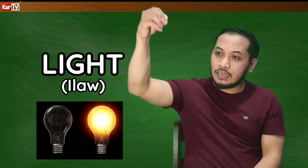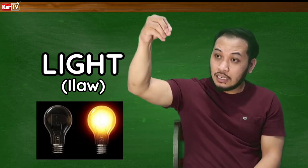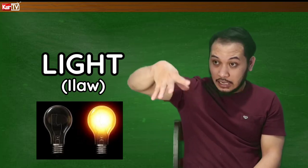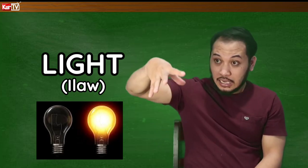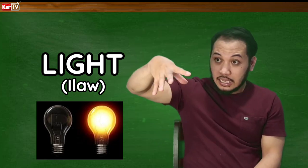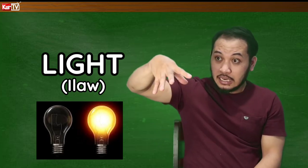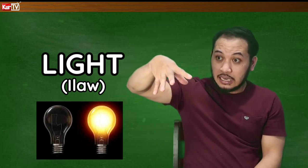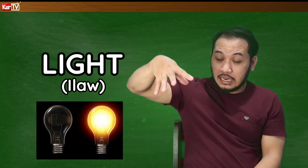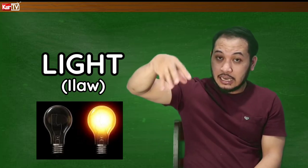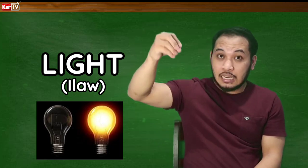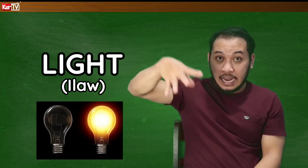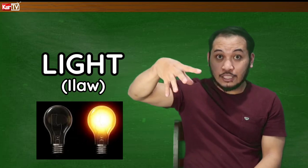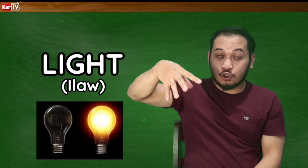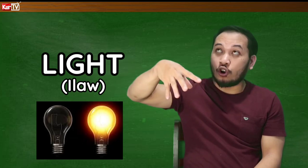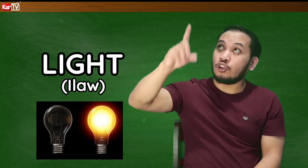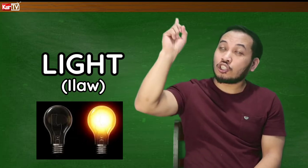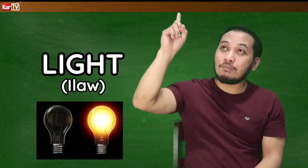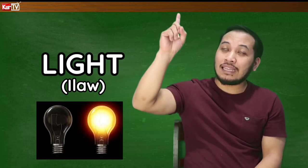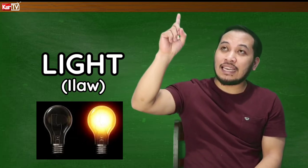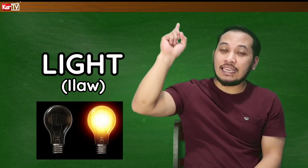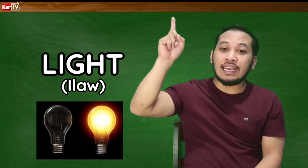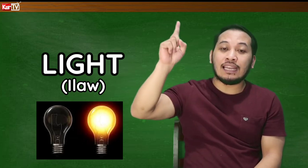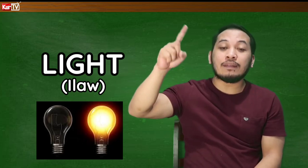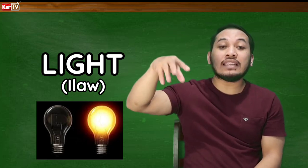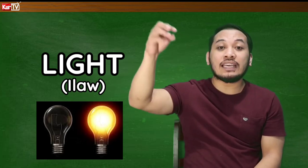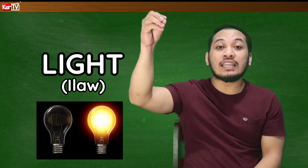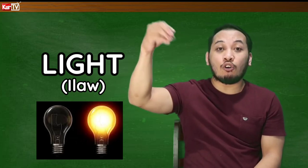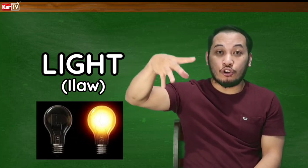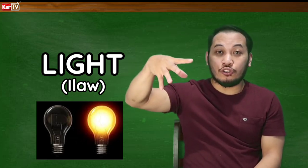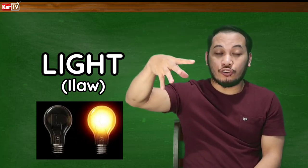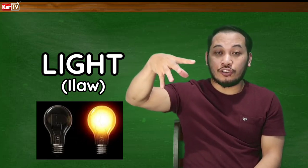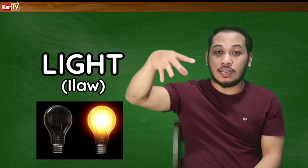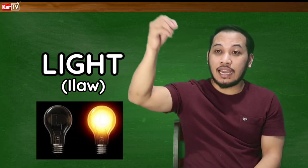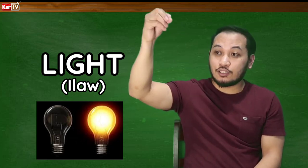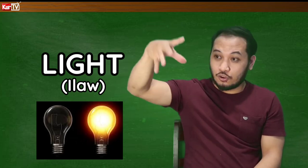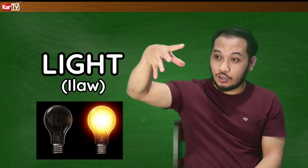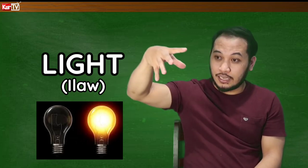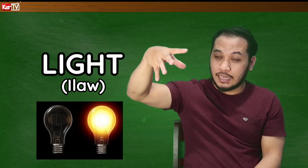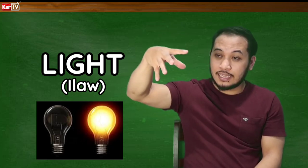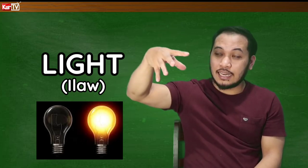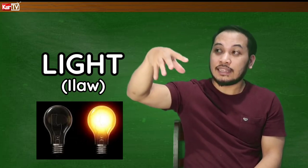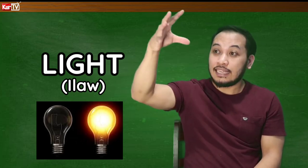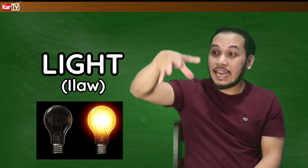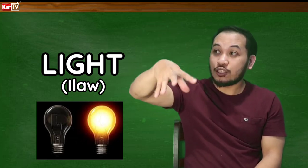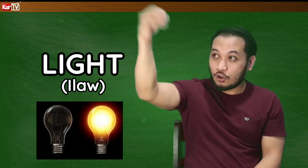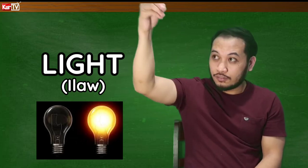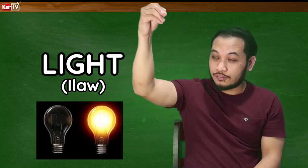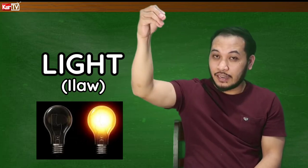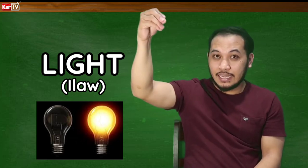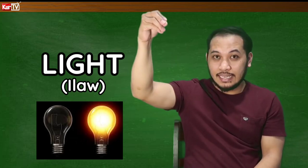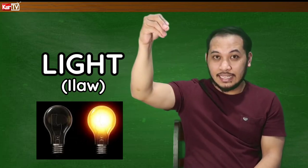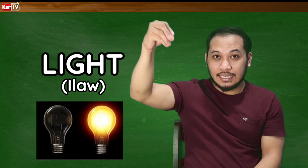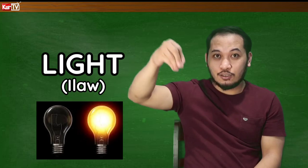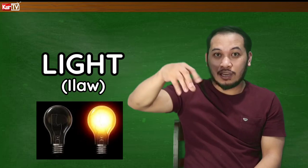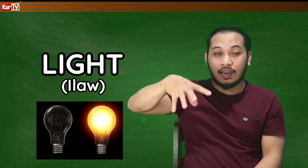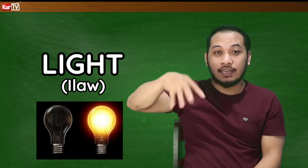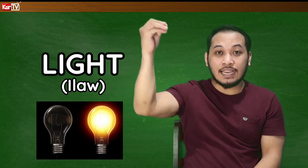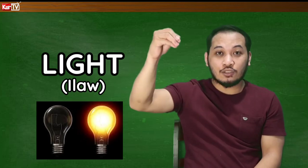lang, lights on. Automatically, alam na nila yung nakon yun. Lights on, ayan, then lights off. Ayan, ganyan nyo yun lang. Lights